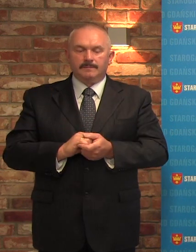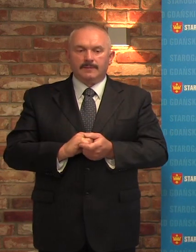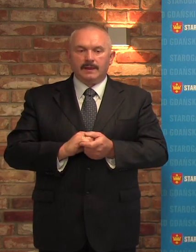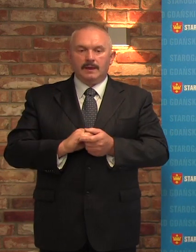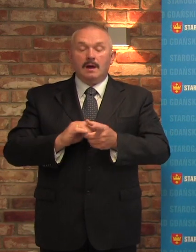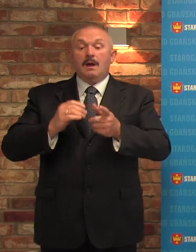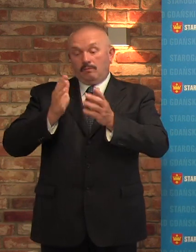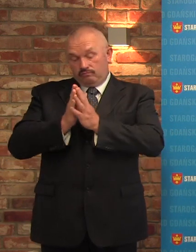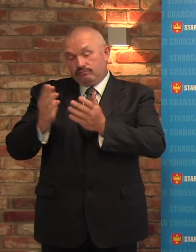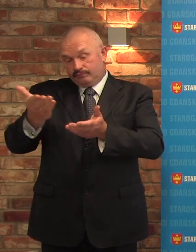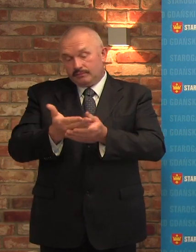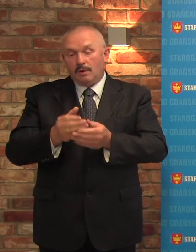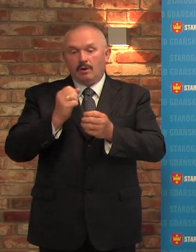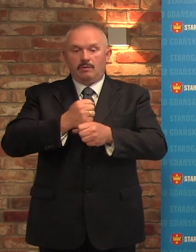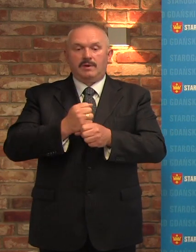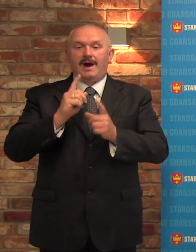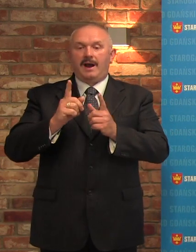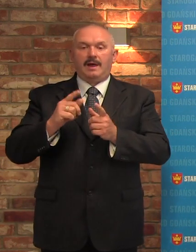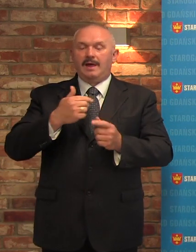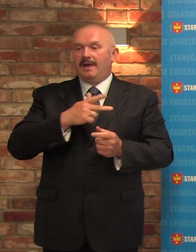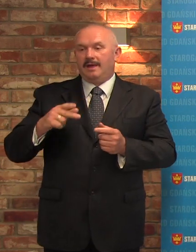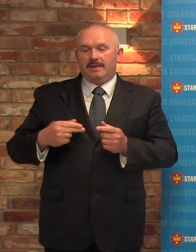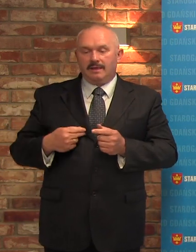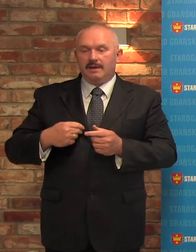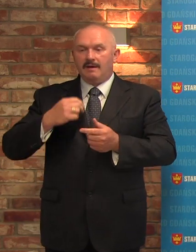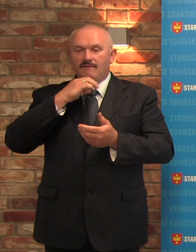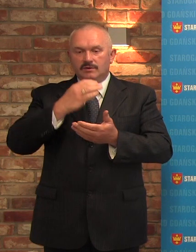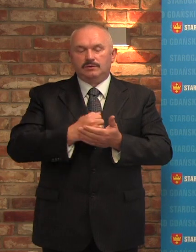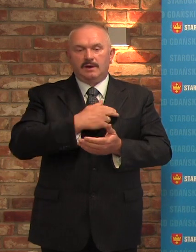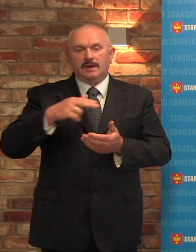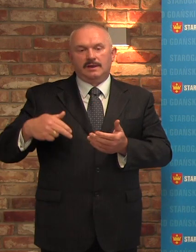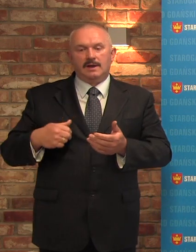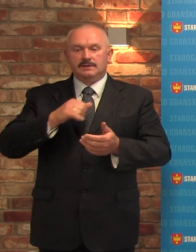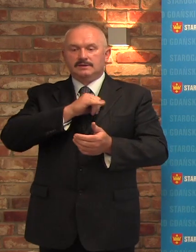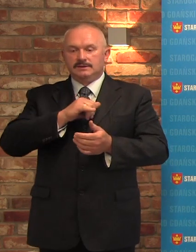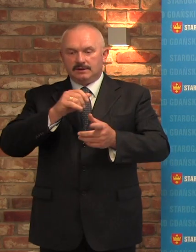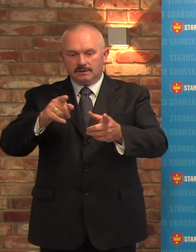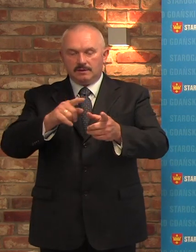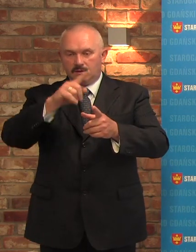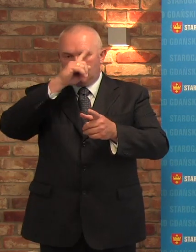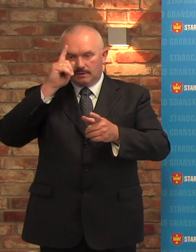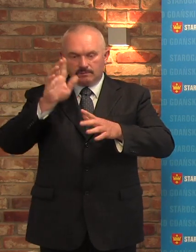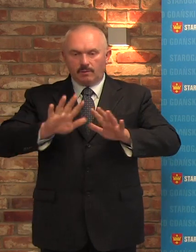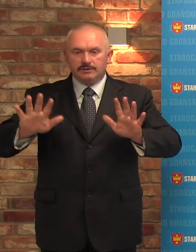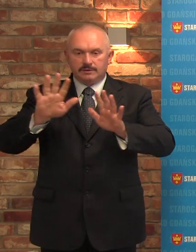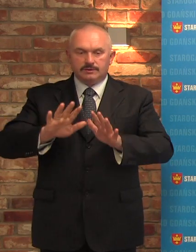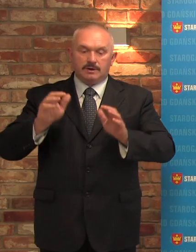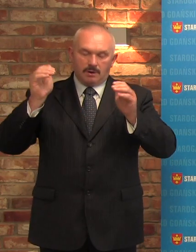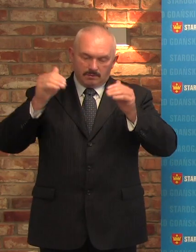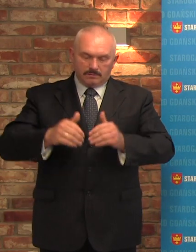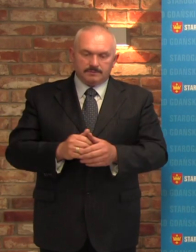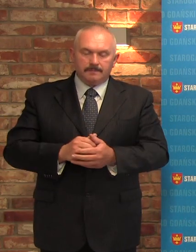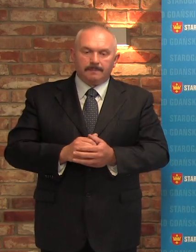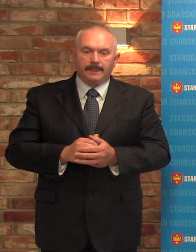tylko nie kosztem naszej lokalnej społeczności. Są przecież inne formy wsparcia, rekompensaty. Wiem, że